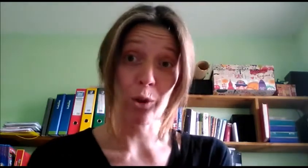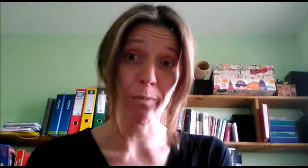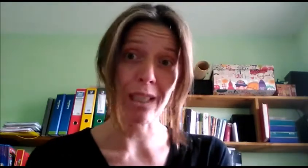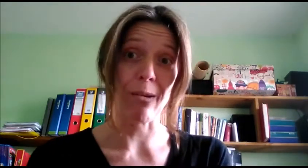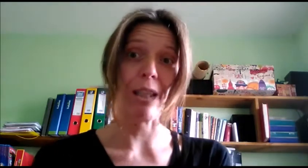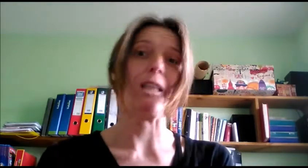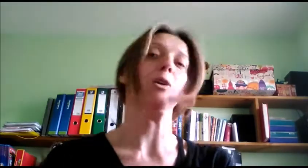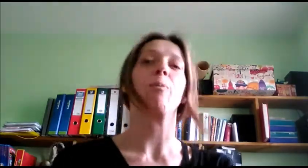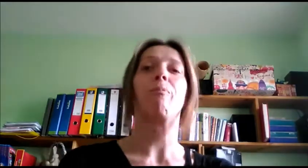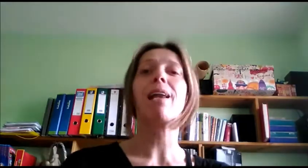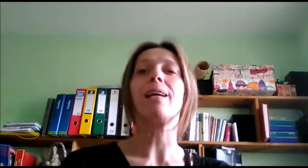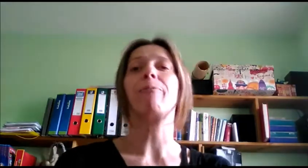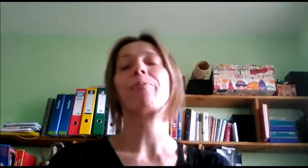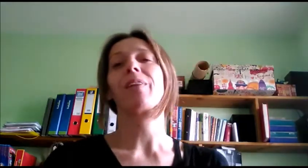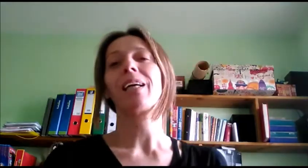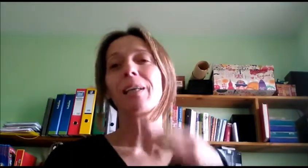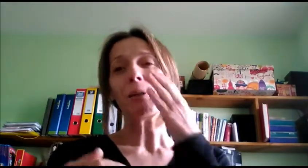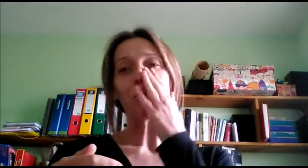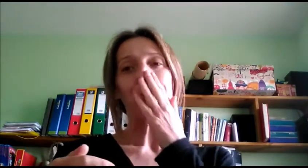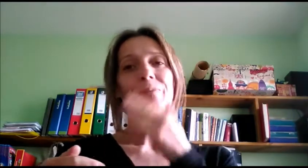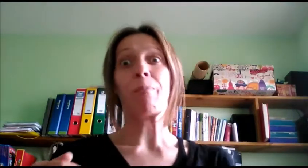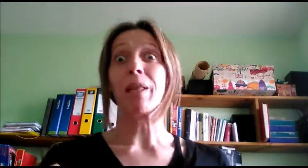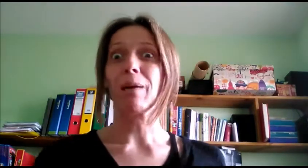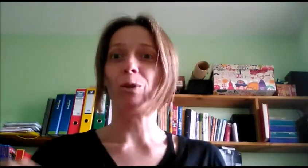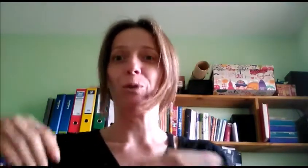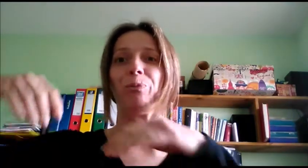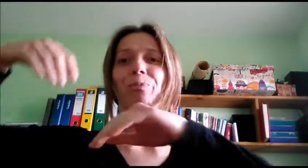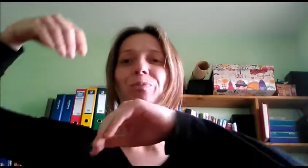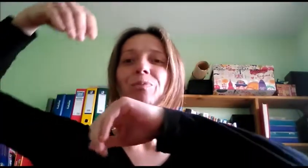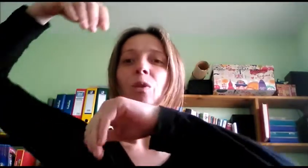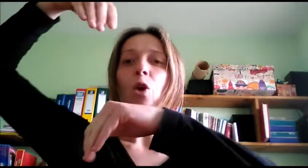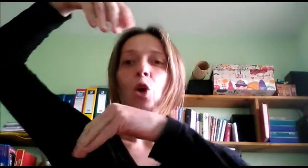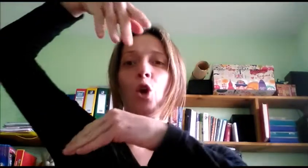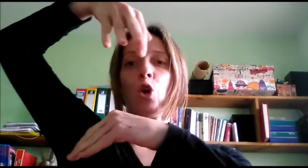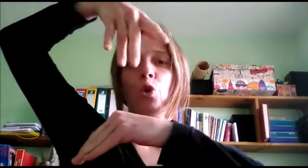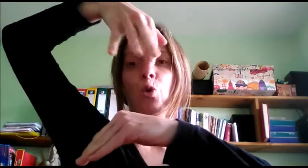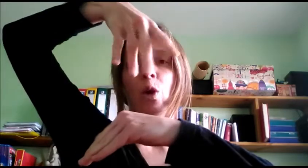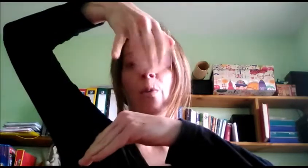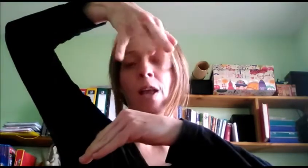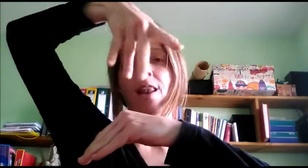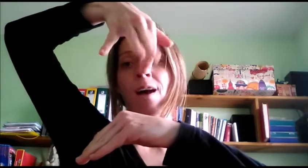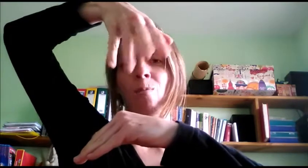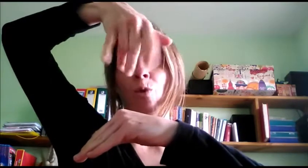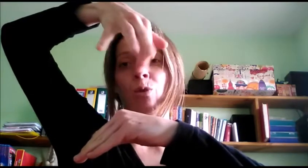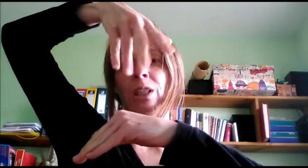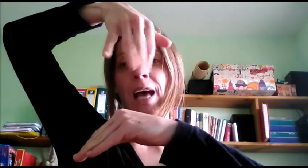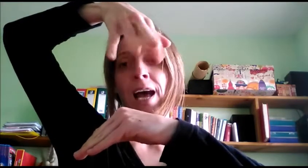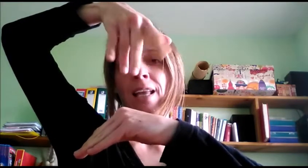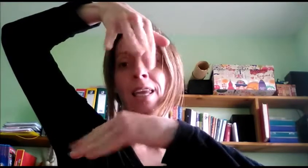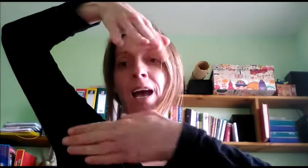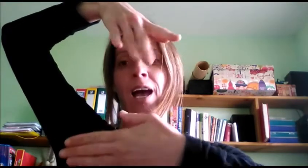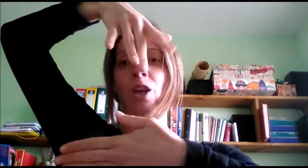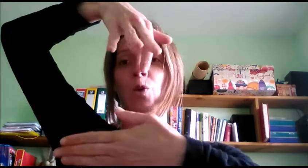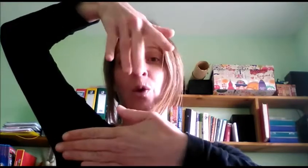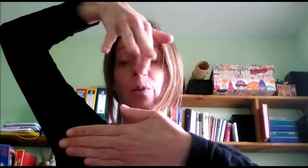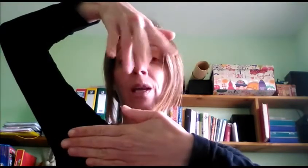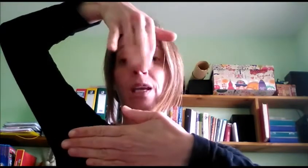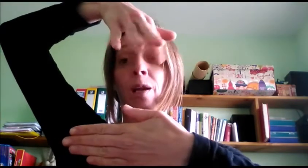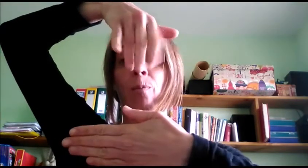mucho más divertido ¿Vale? Empezamos Llueve en la montaña Llueve en el